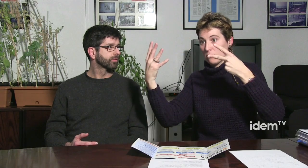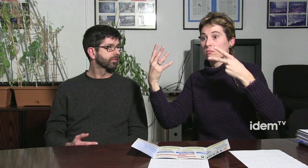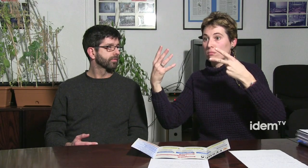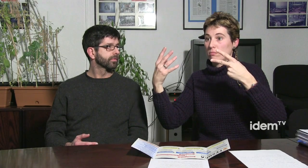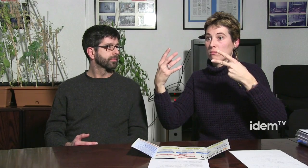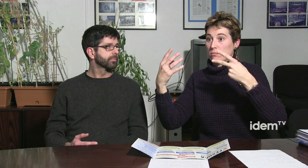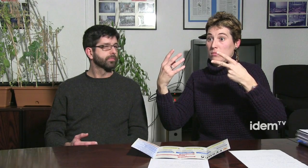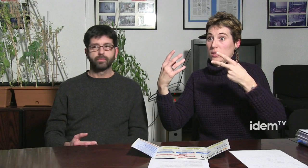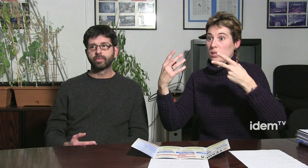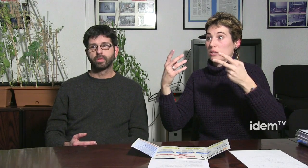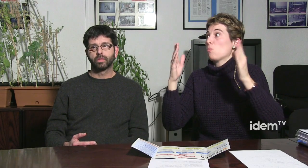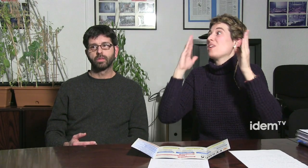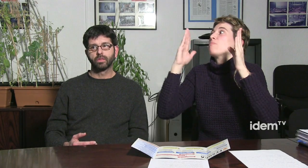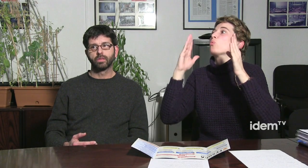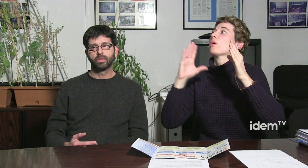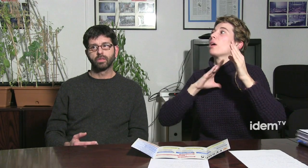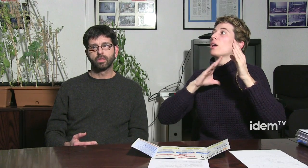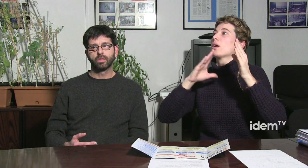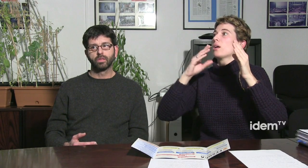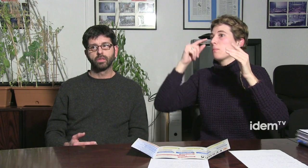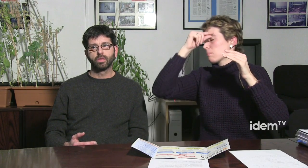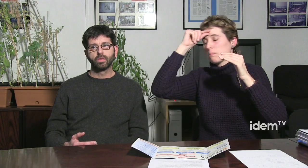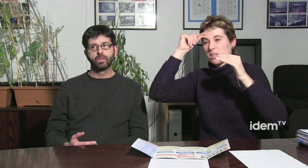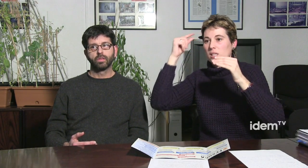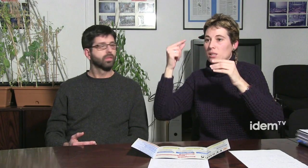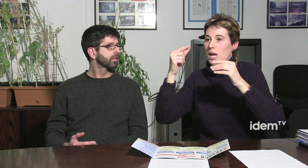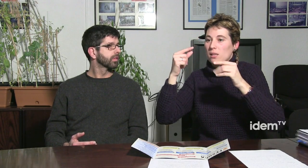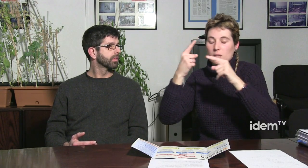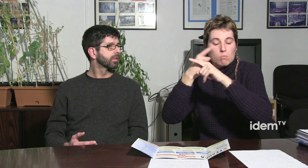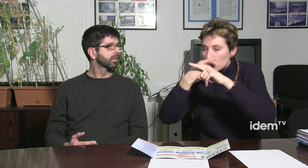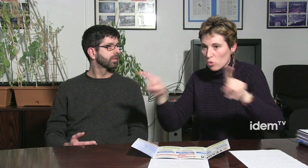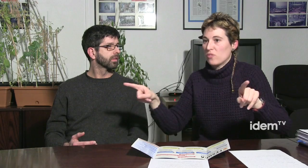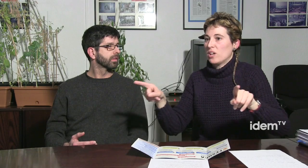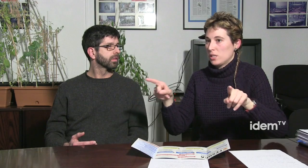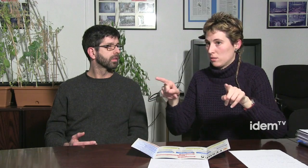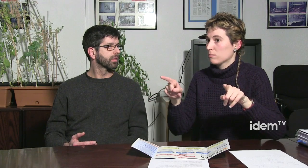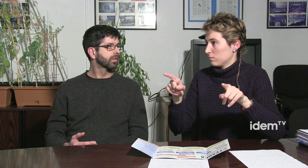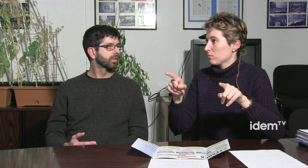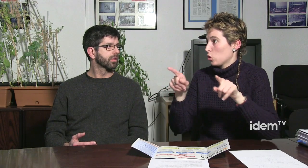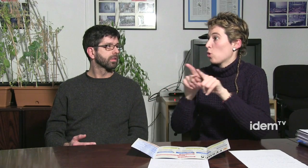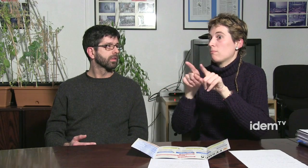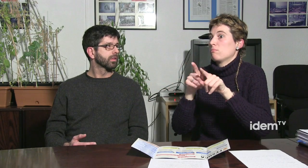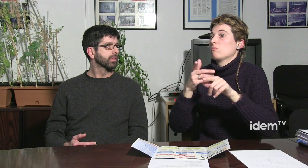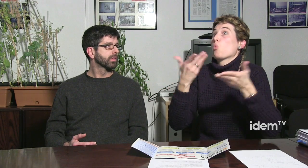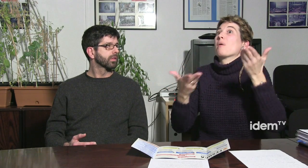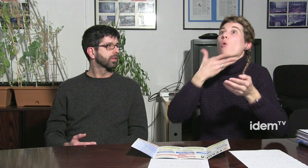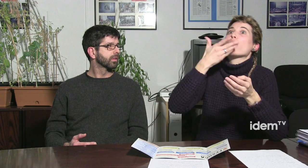Imagina't, condició, en la condició de ser una persona sorda i a sobre de diferent condició sexual eren com... no